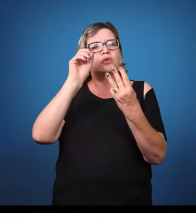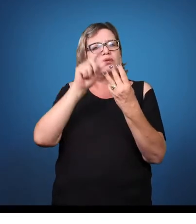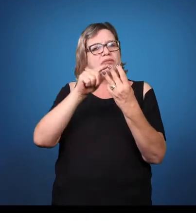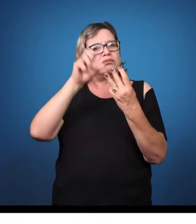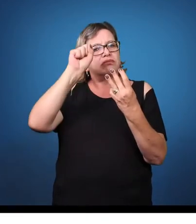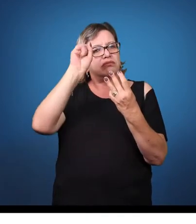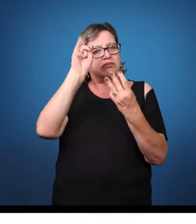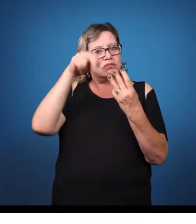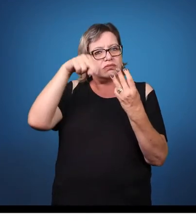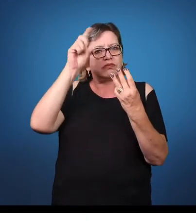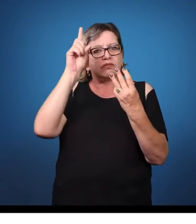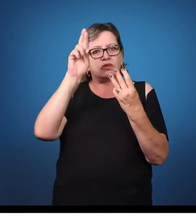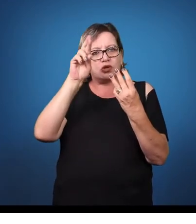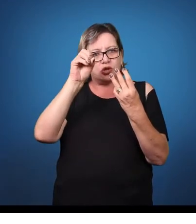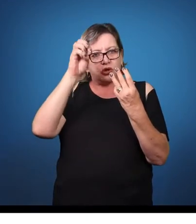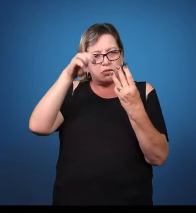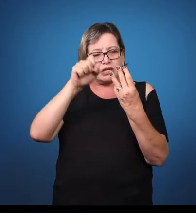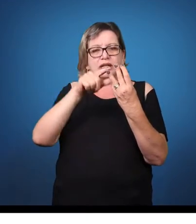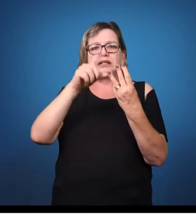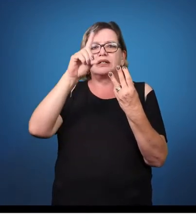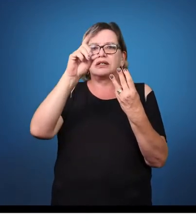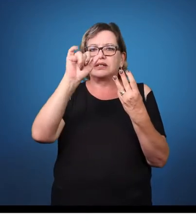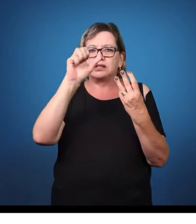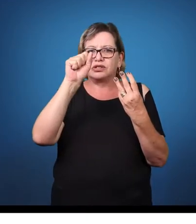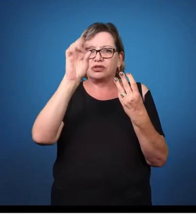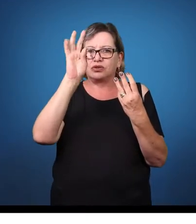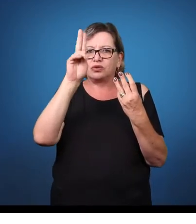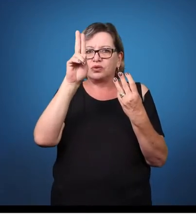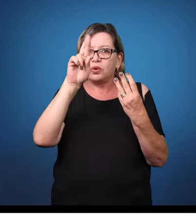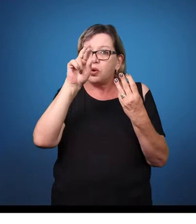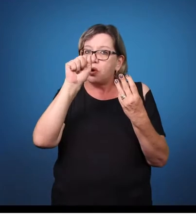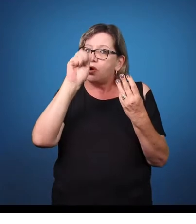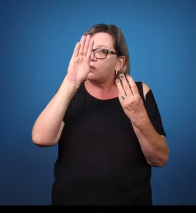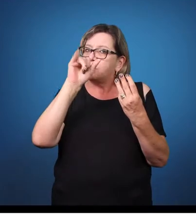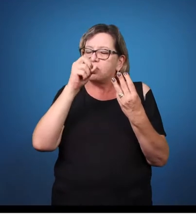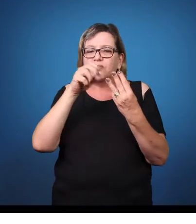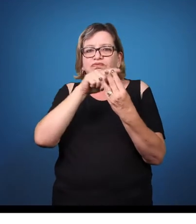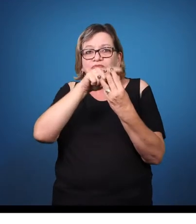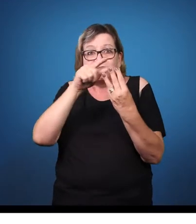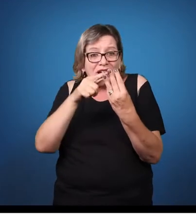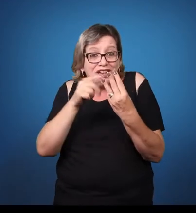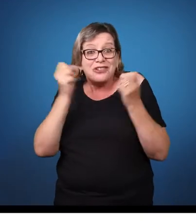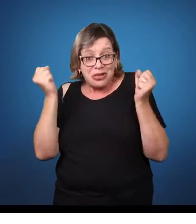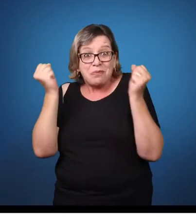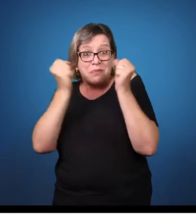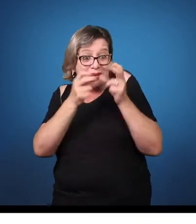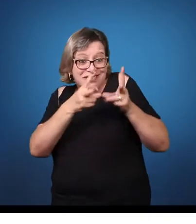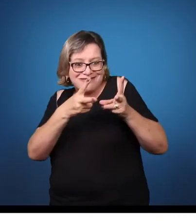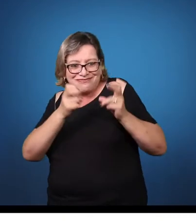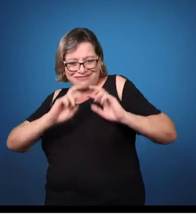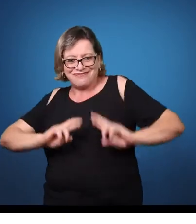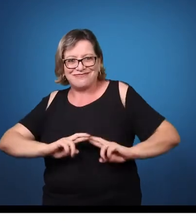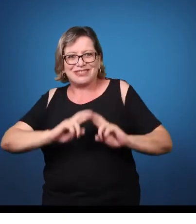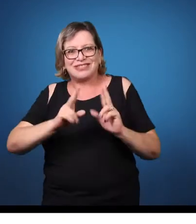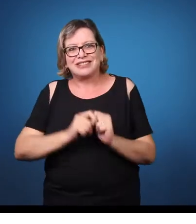Williams, o que você vai observar nessa pessoa? Os dentes estão sempre protusos para fora,